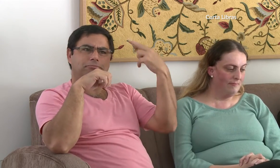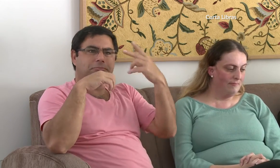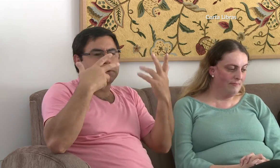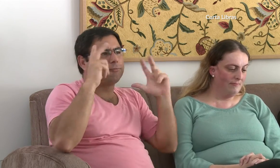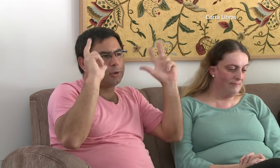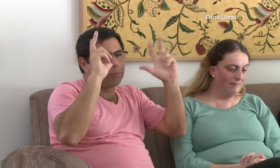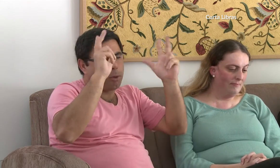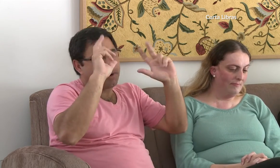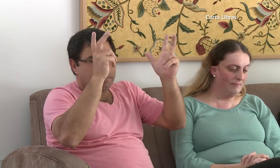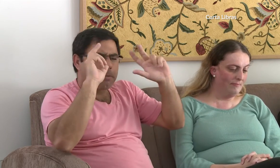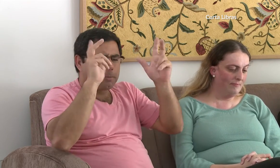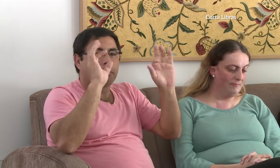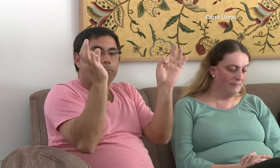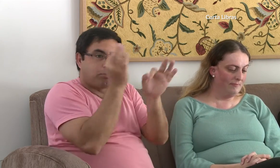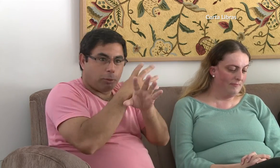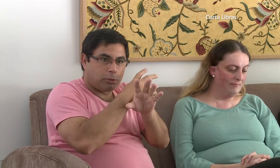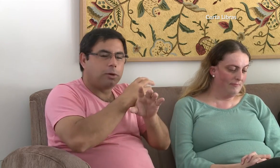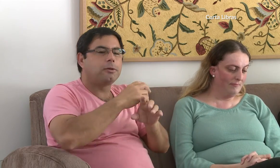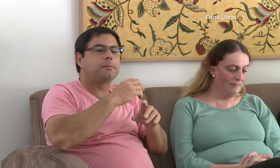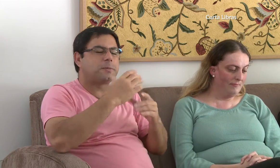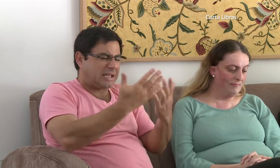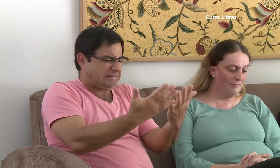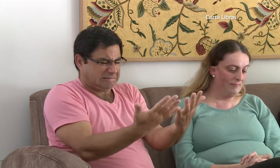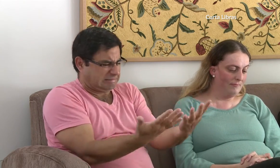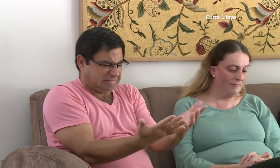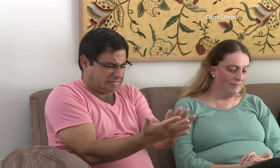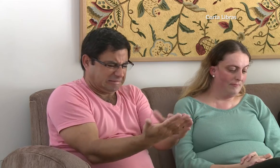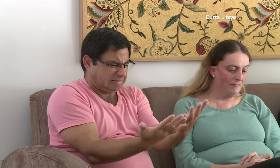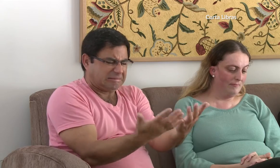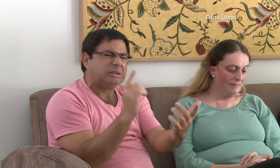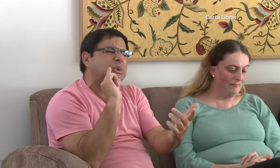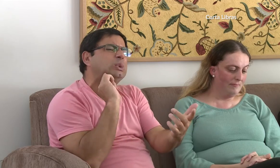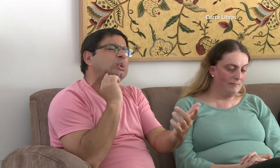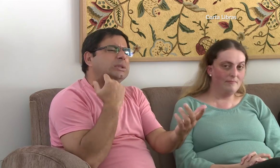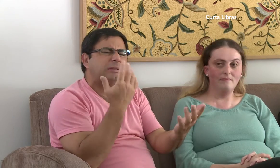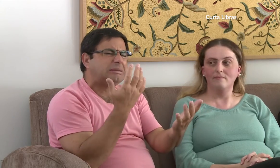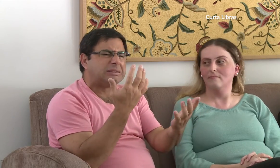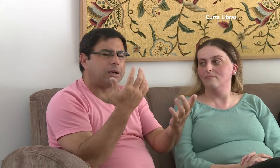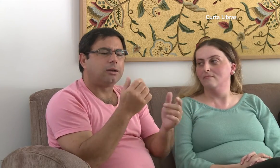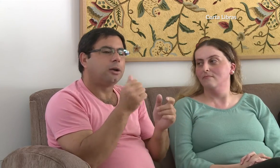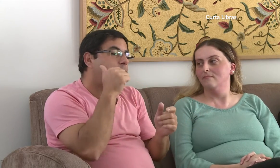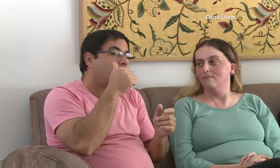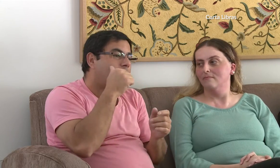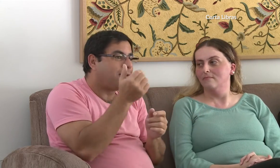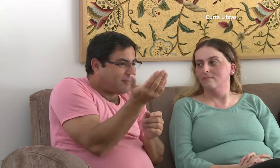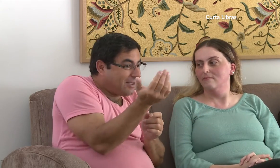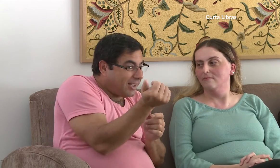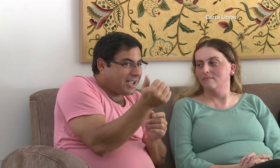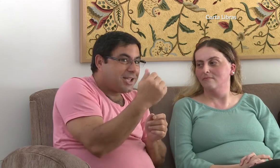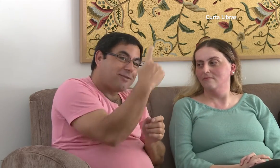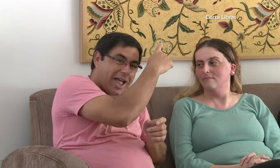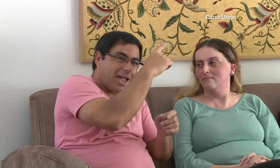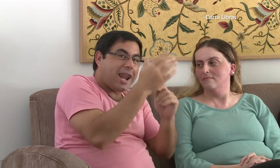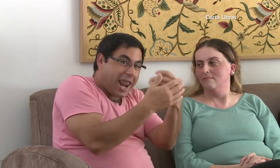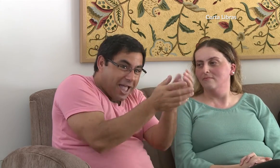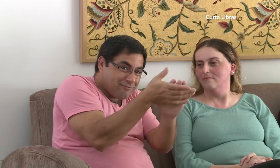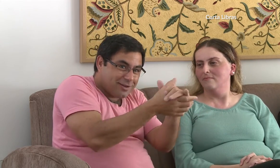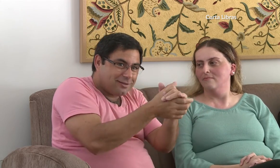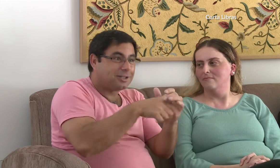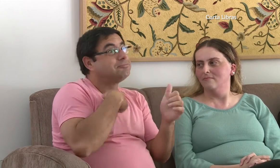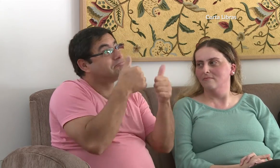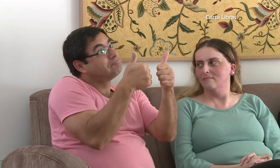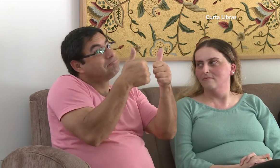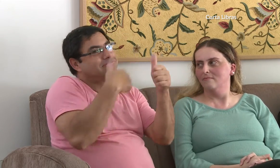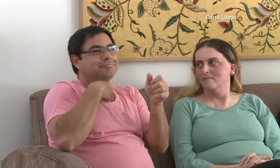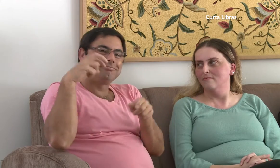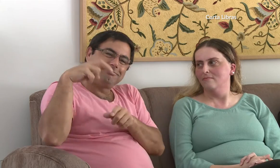Ela ia assistir e ficava me encarando. Um dia, acabou o jogo e eu estava com as mãos sujas. Ela me chamou para ir na casa dela, lavar as mãos e eu